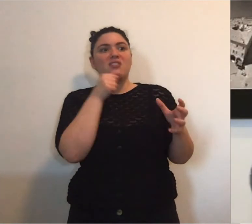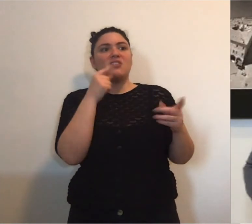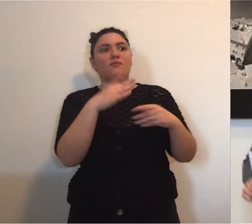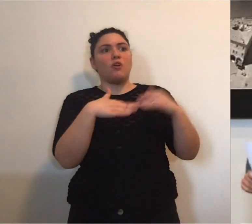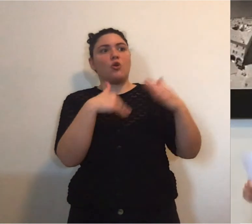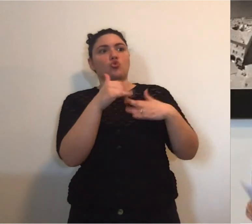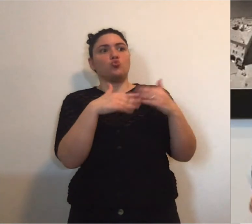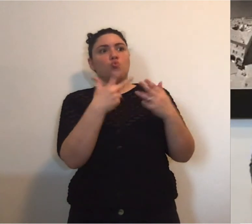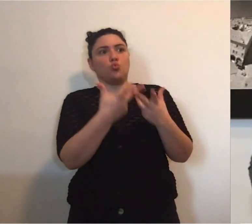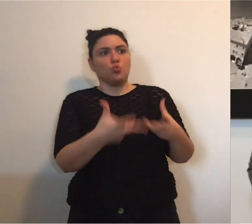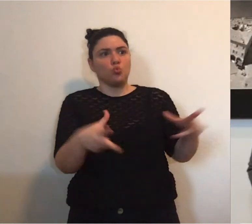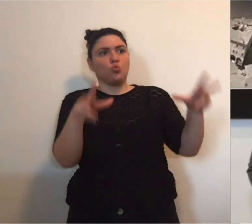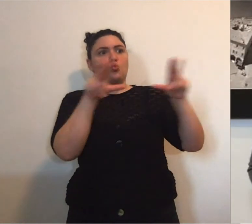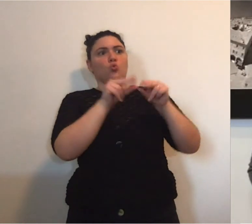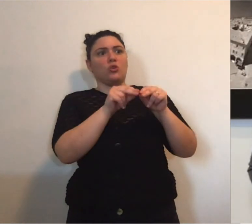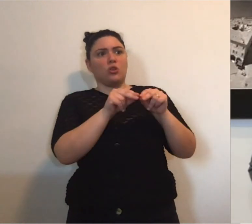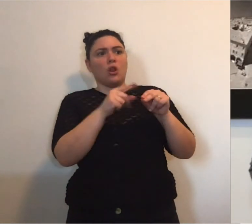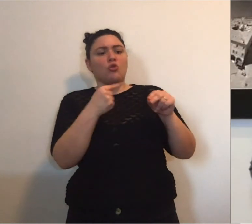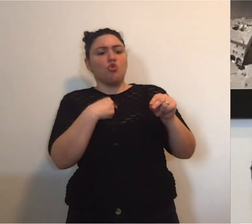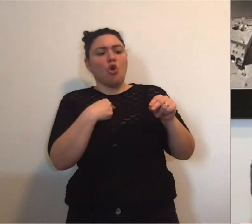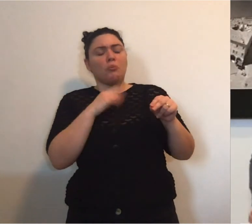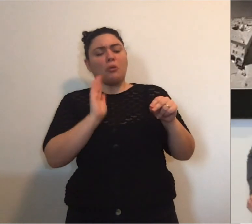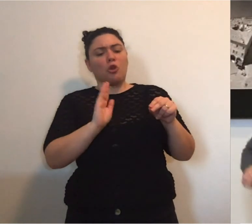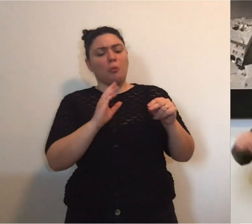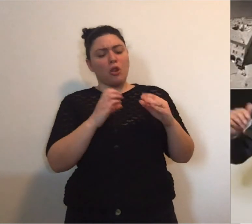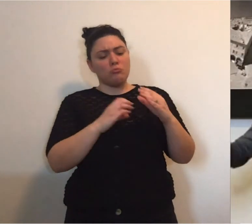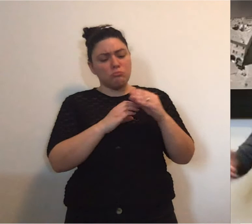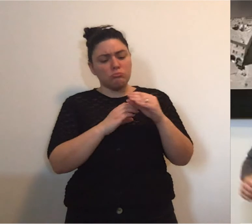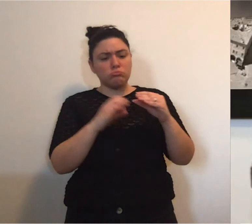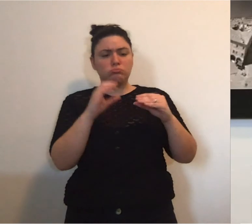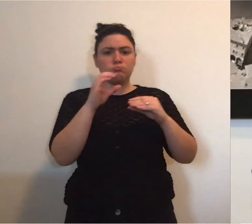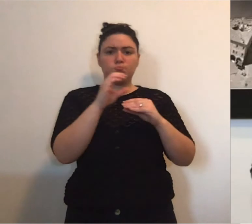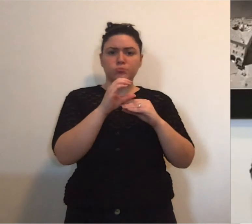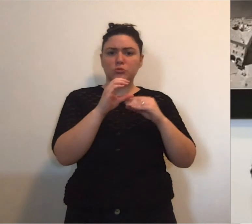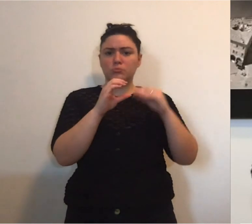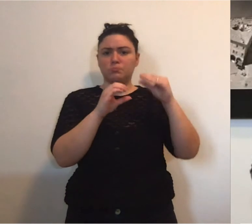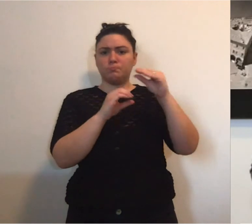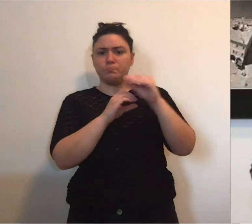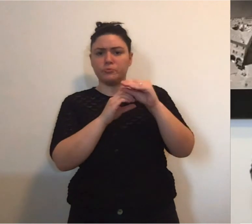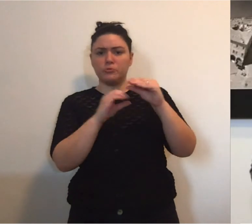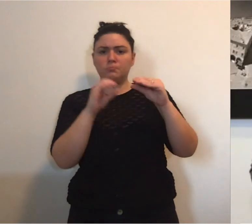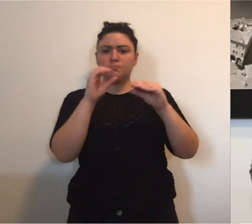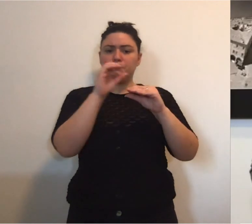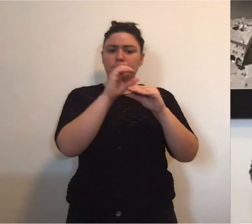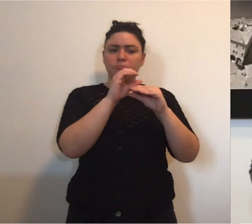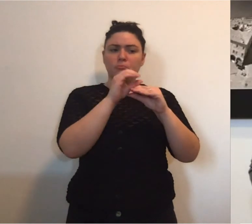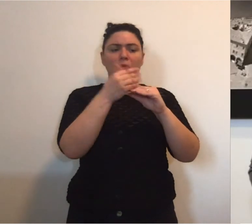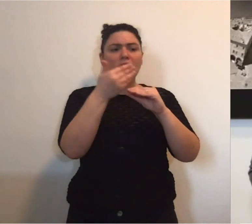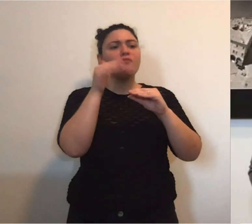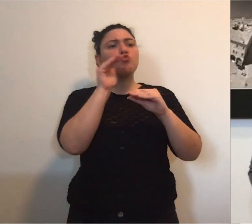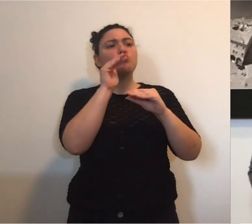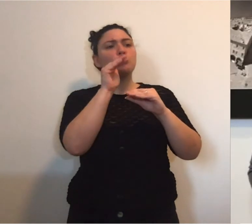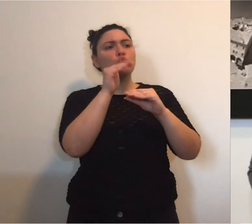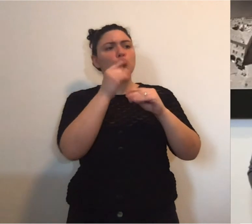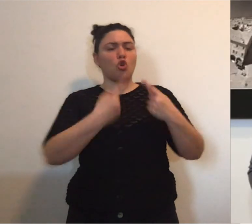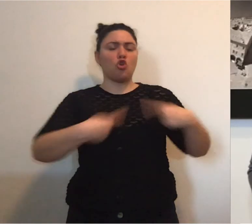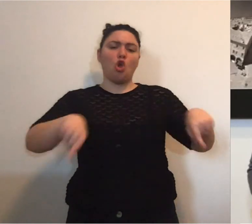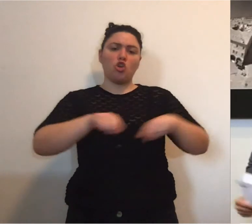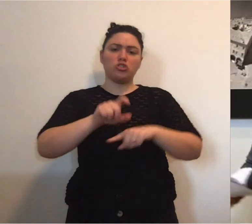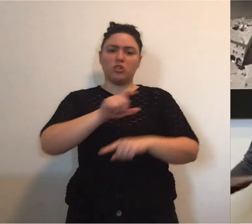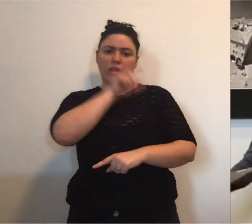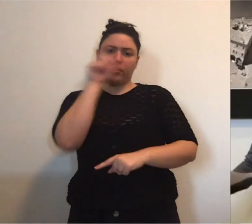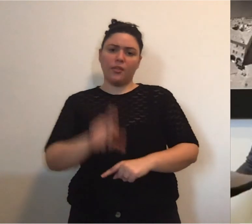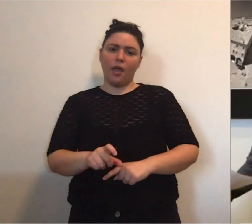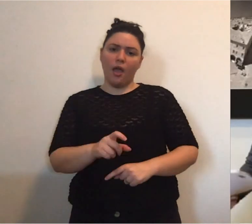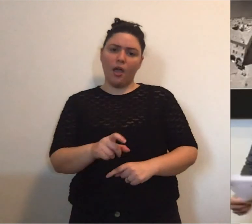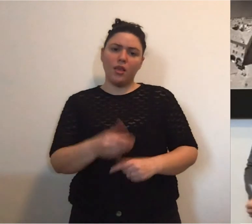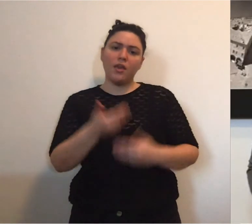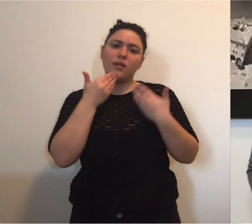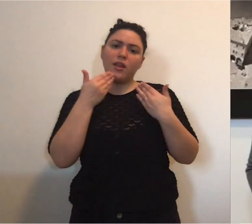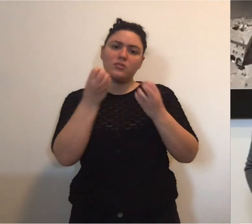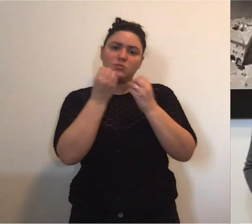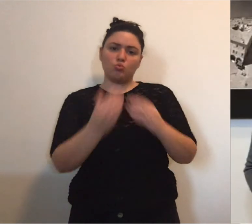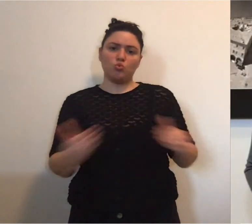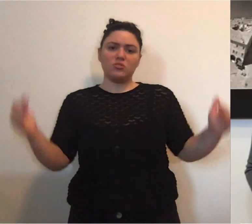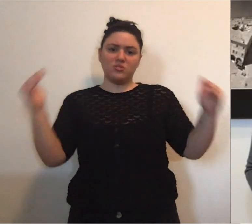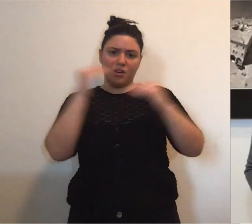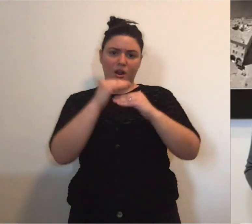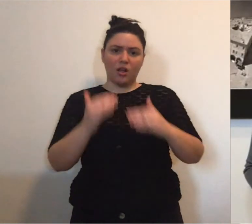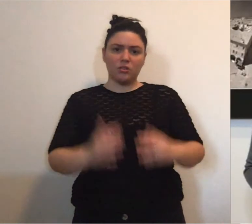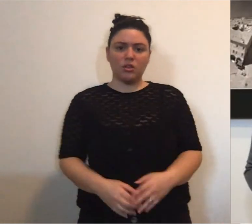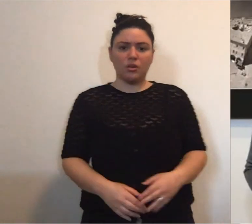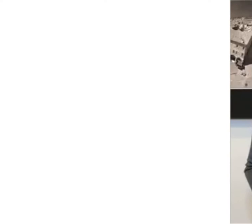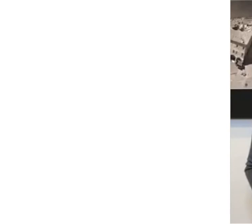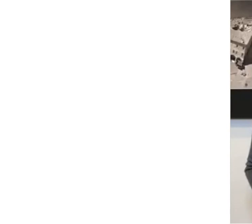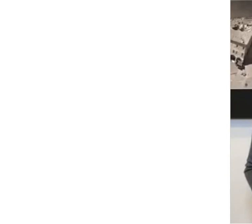questa comunità e delle risorse che ha questa comunità per ricominciare a costruire anche noi con i nostri mattoncini il futuro